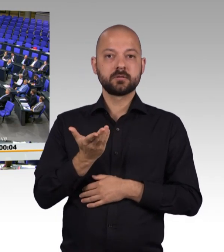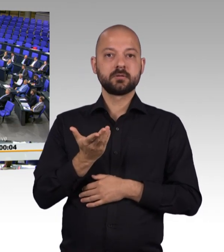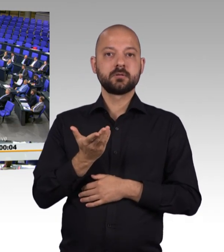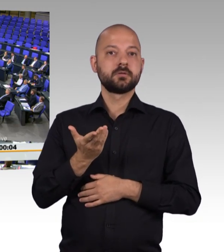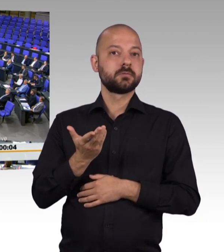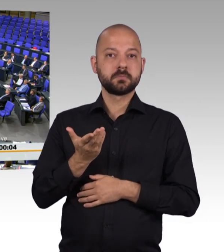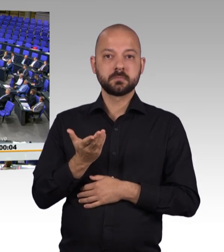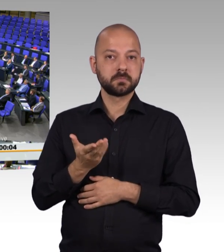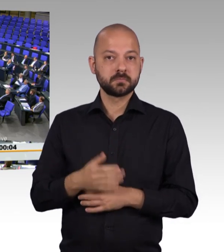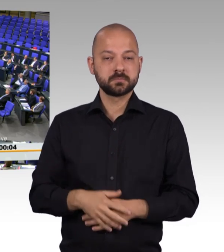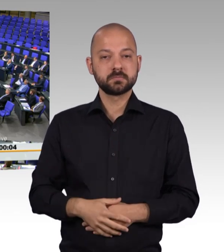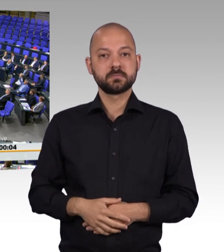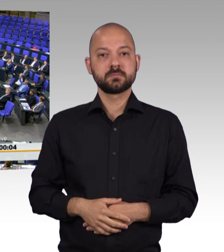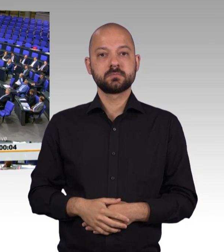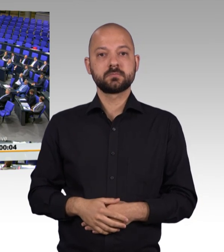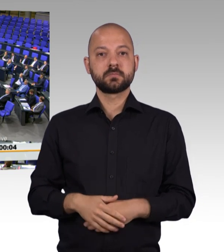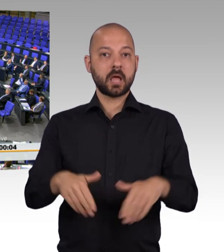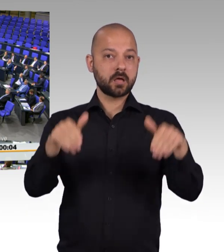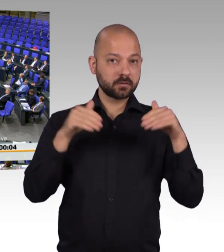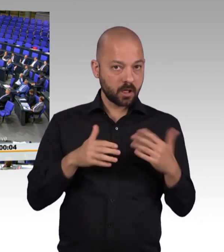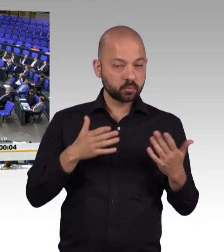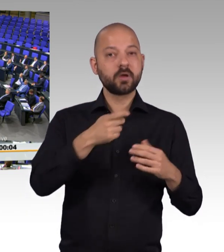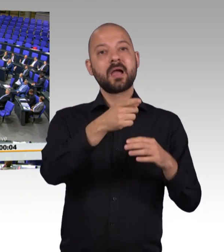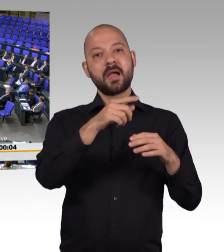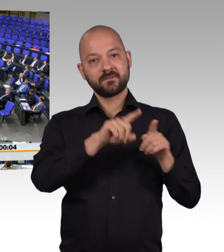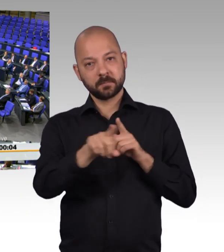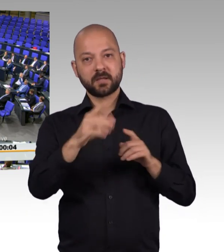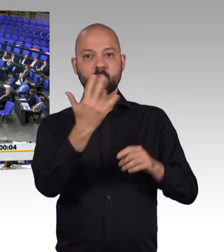Enthaltungen? FDP, Grüne und Linke.